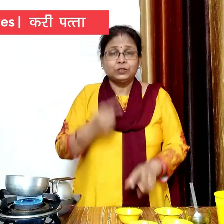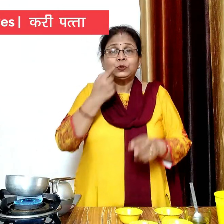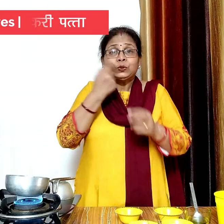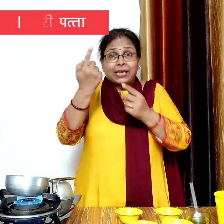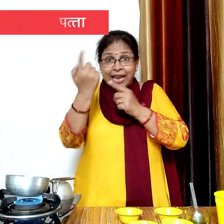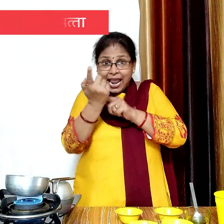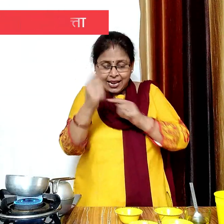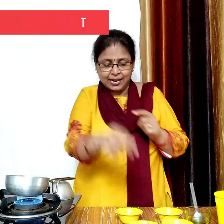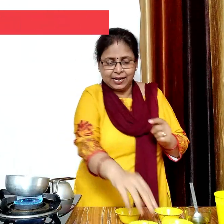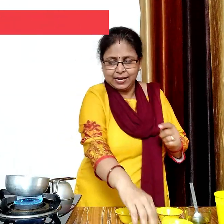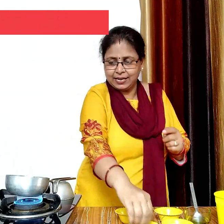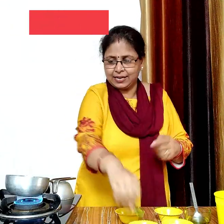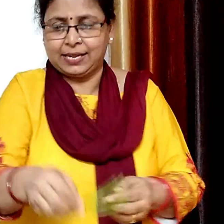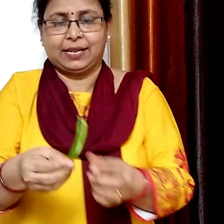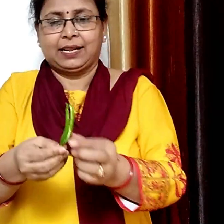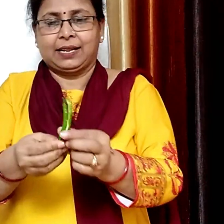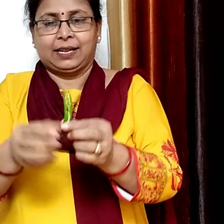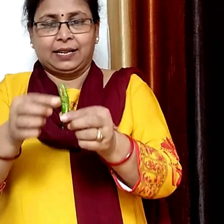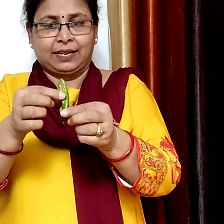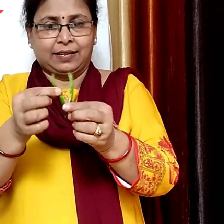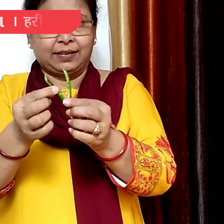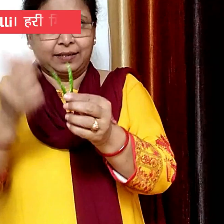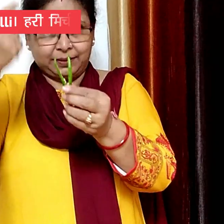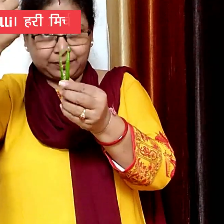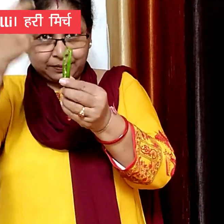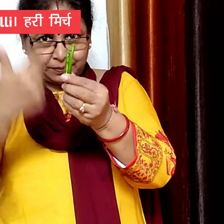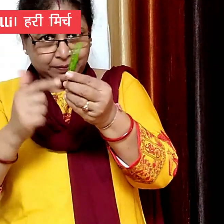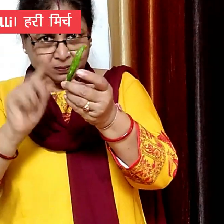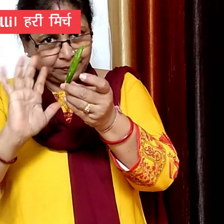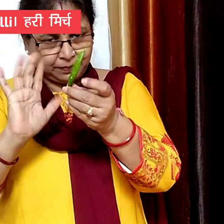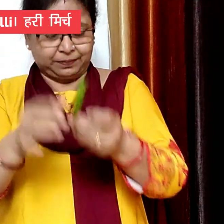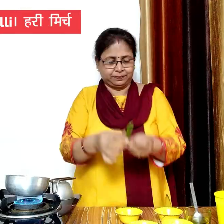और दो हरी मिर्श रा लेंगे हरी मिर्श को इस तरीकिसे बीच में से काट लेंगे